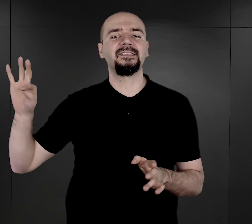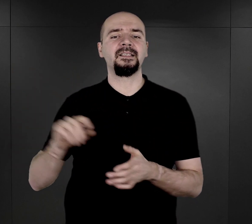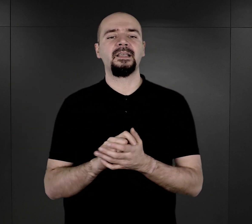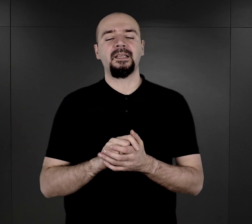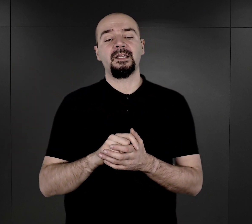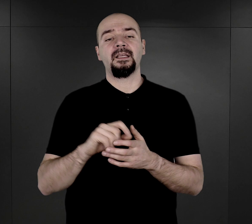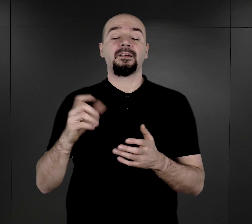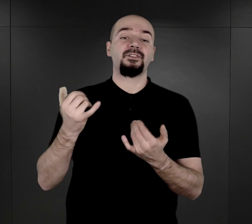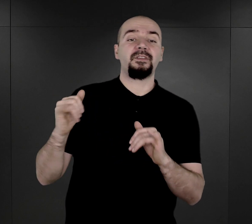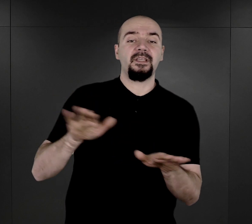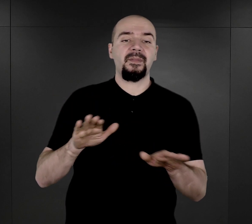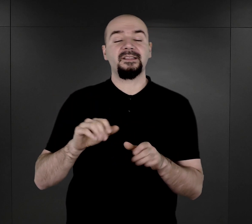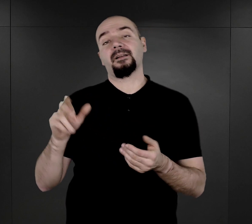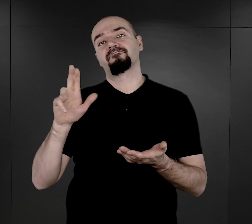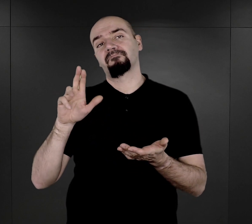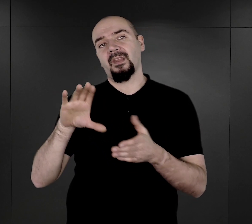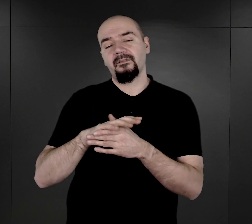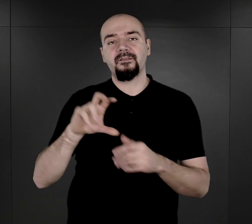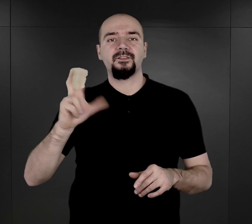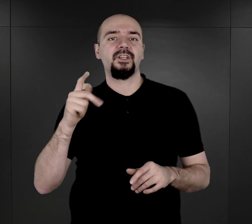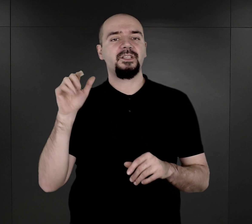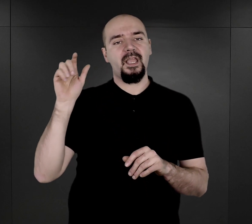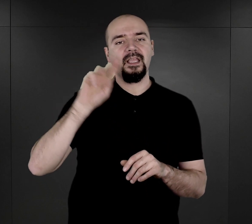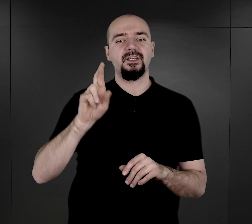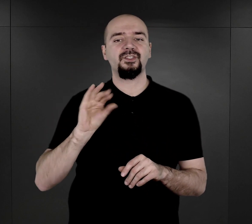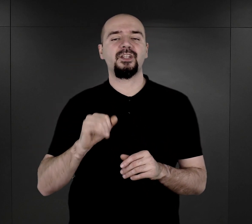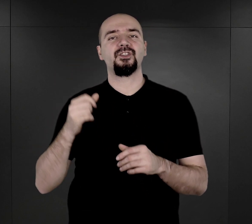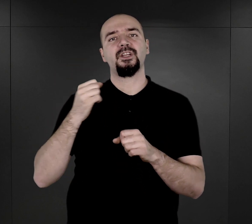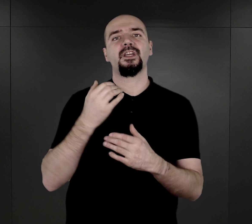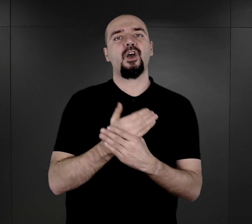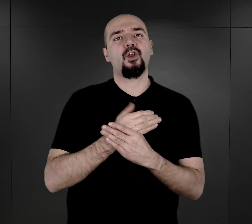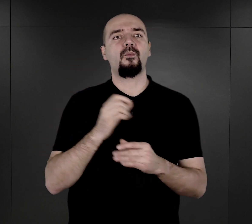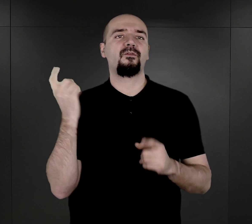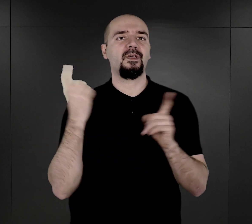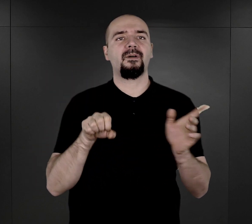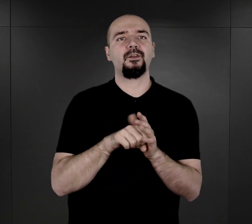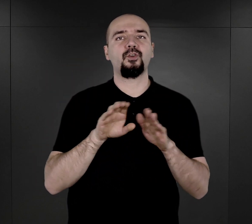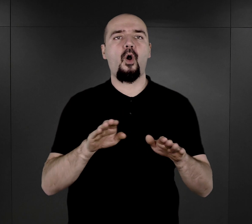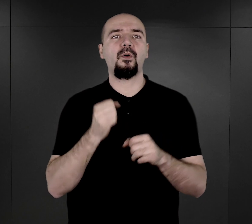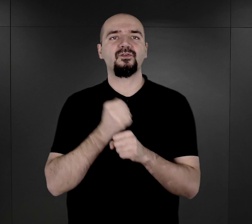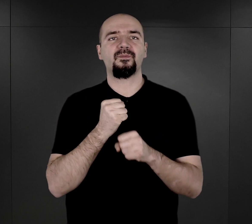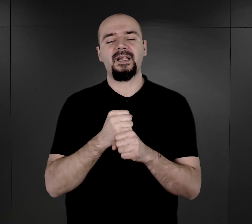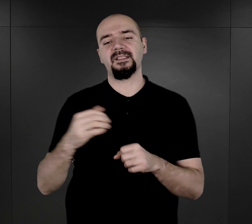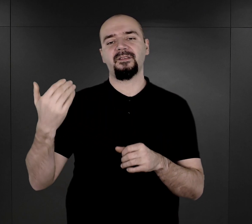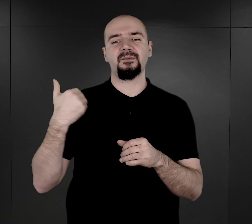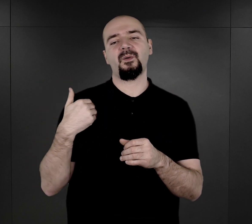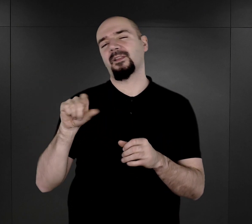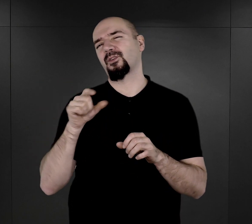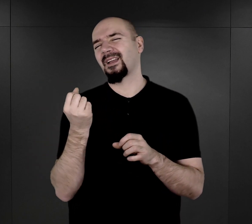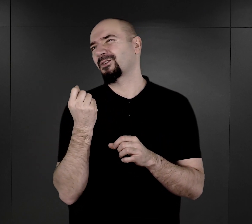Rzeszy większość Romów umieszczano w obozach pracy, w związku z tym była to troszeczkę inna koncepcja, troszeczkę